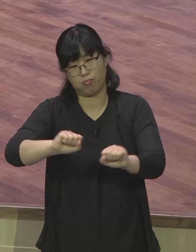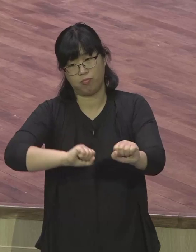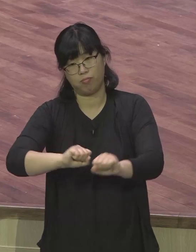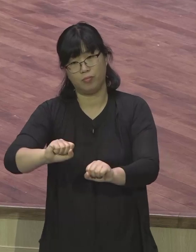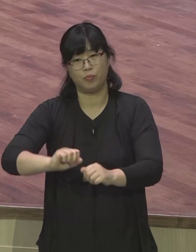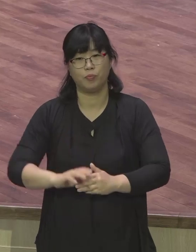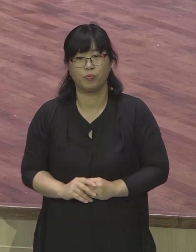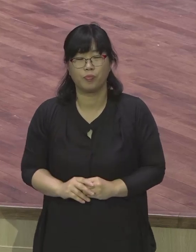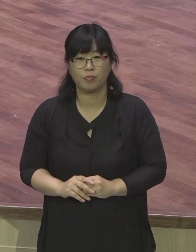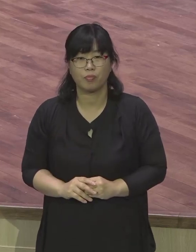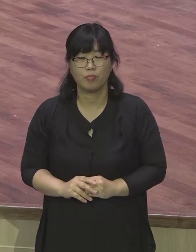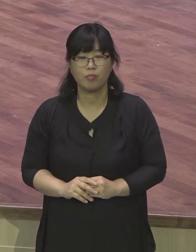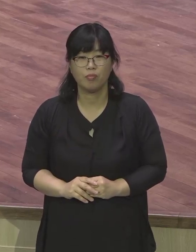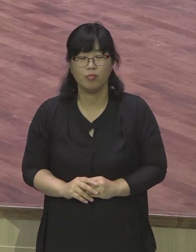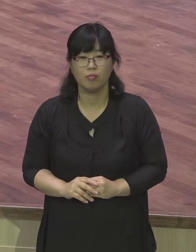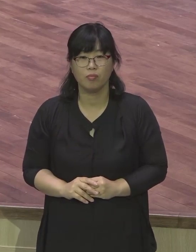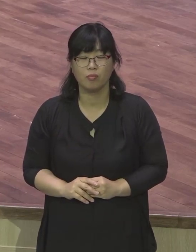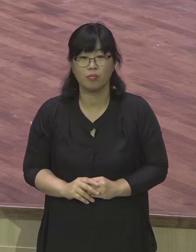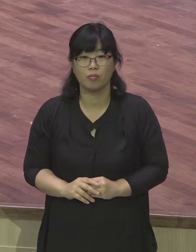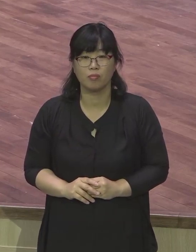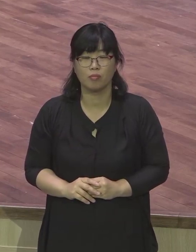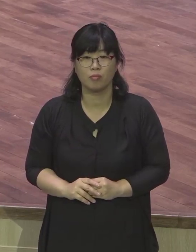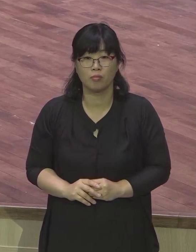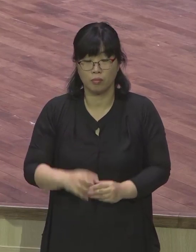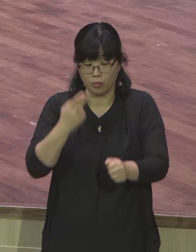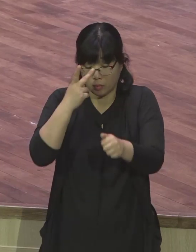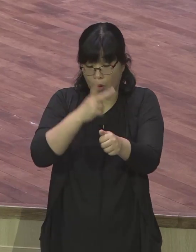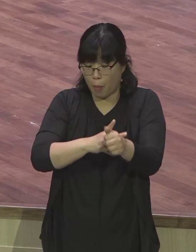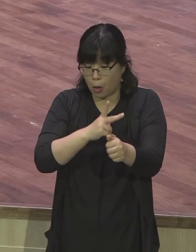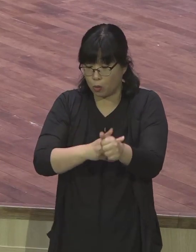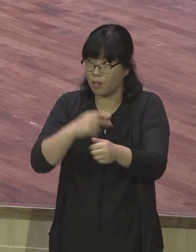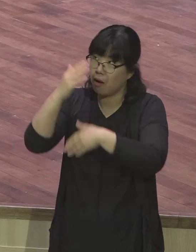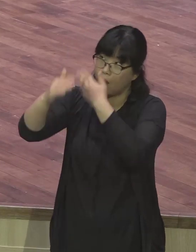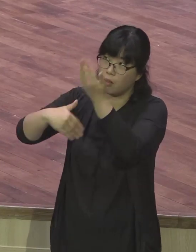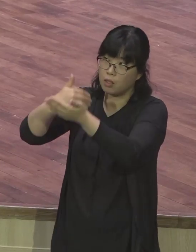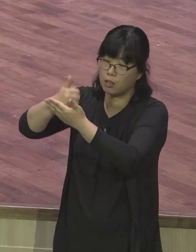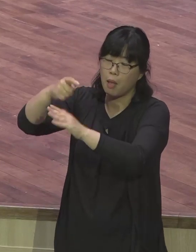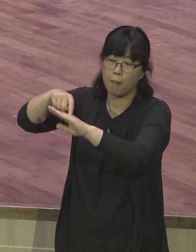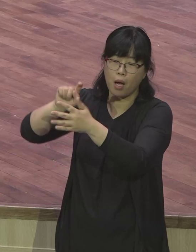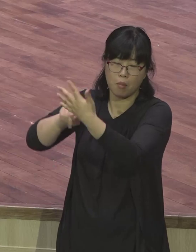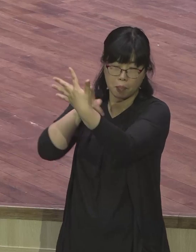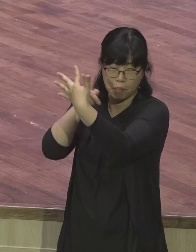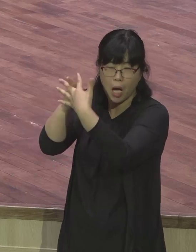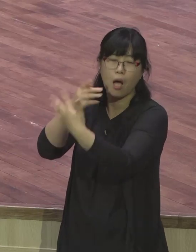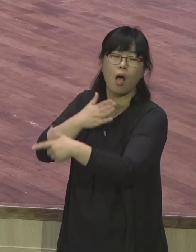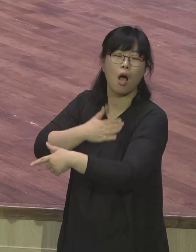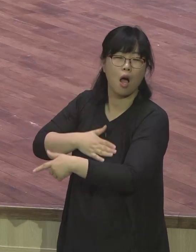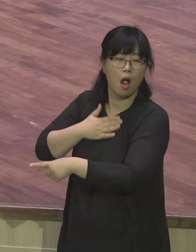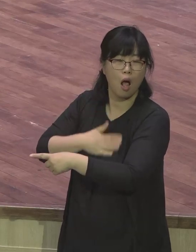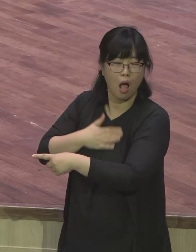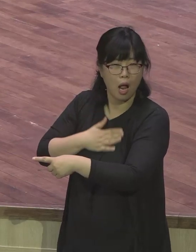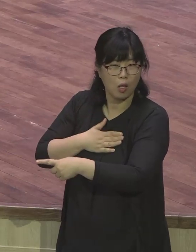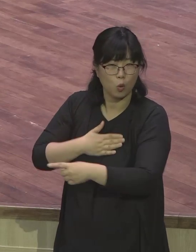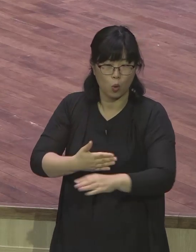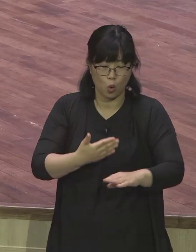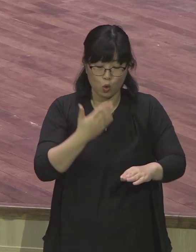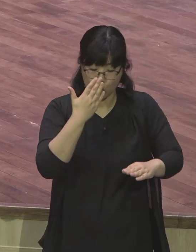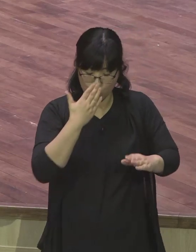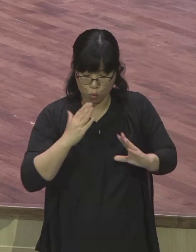누구보다도 하나님의 마음을 알고 유대인들에게만 머물러 있었던 것이 아니라 마게도냐와 또 아시아와